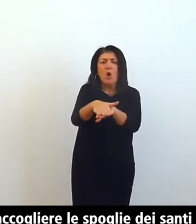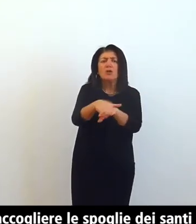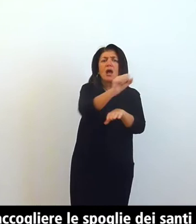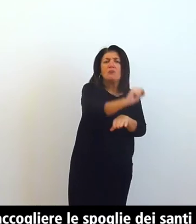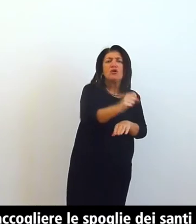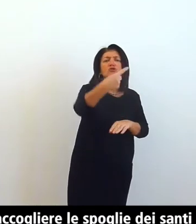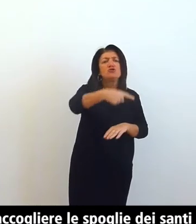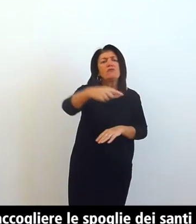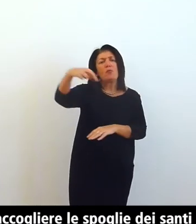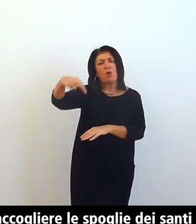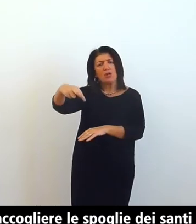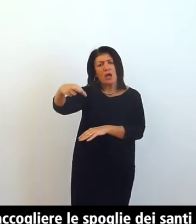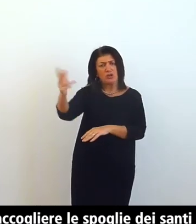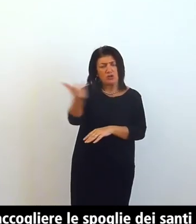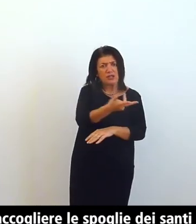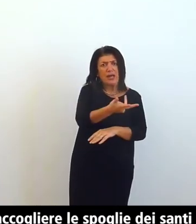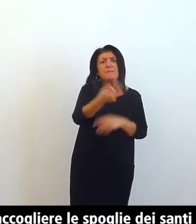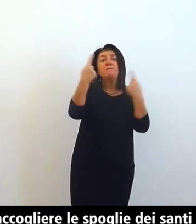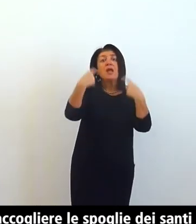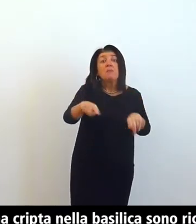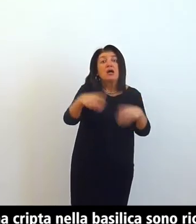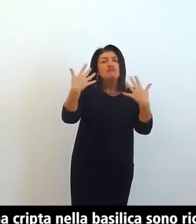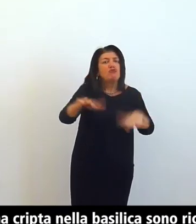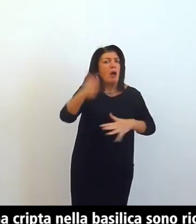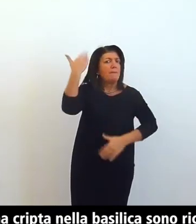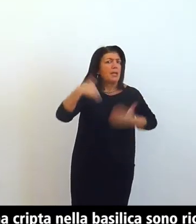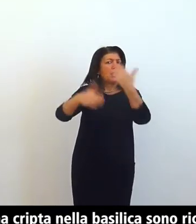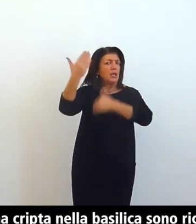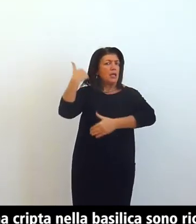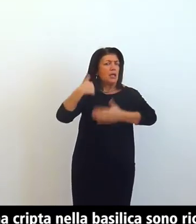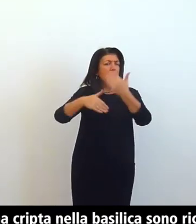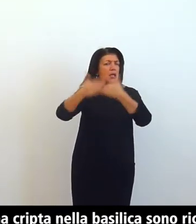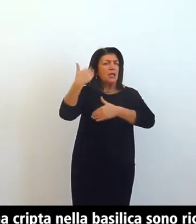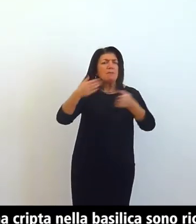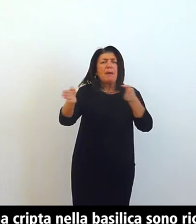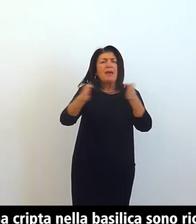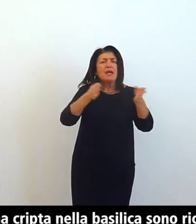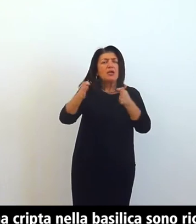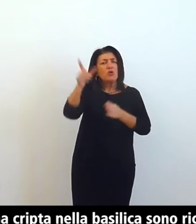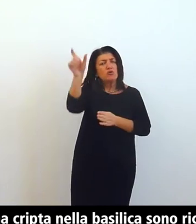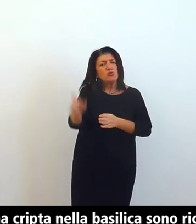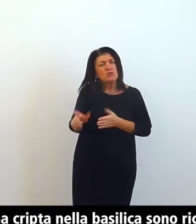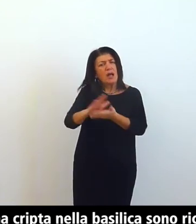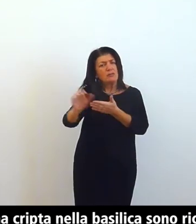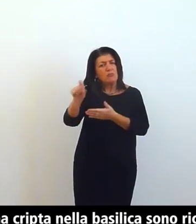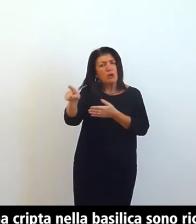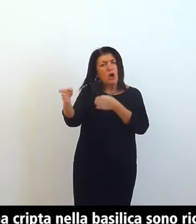tracce di una cripta nella basilica sono riconducibili già all'epoca di Sant'Ambrogio in quanto si sa che